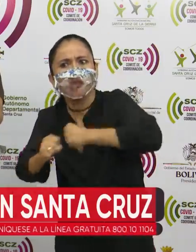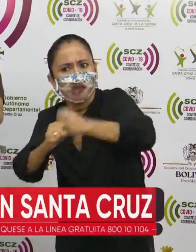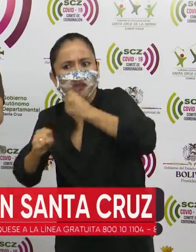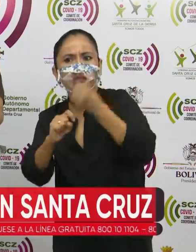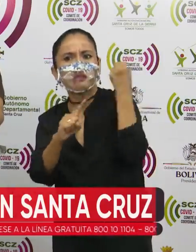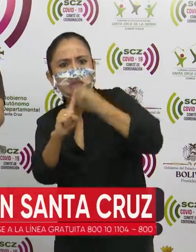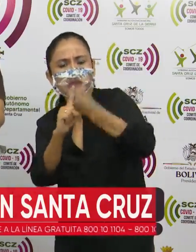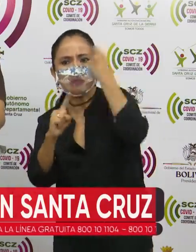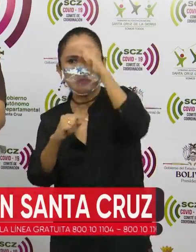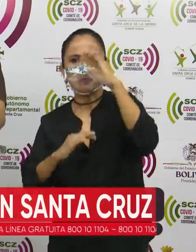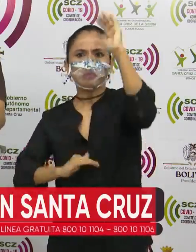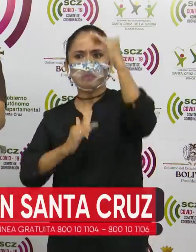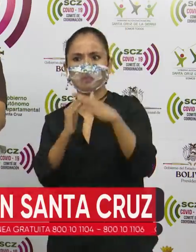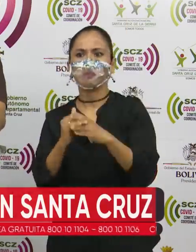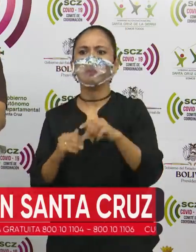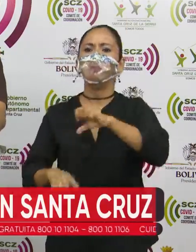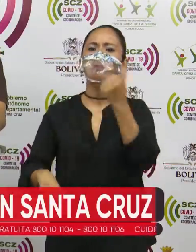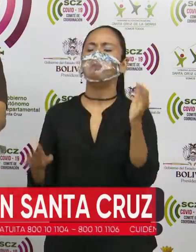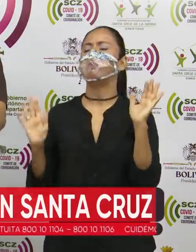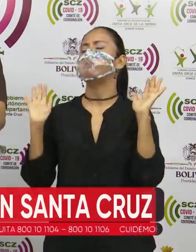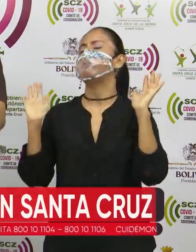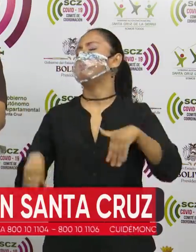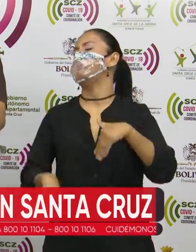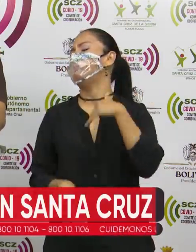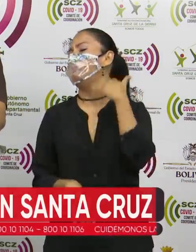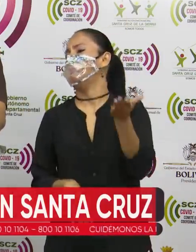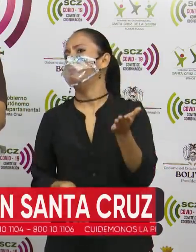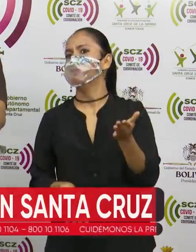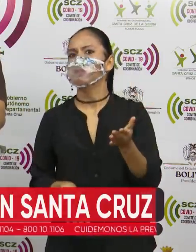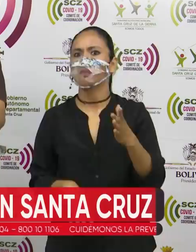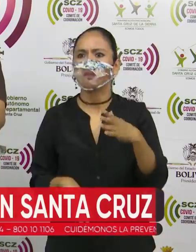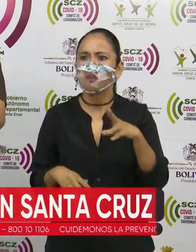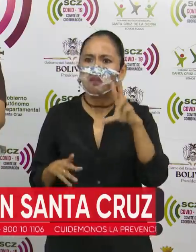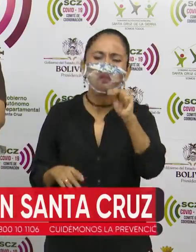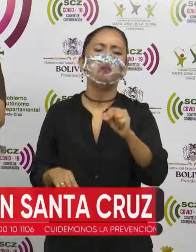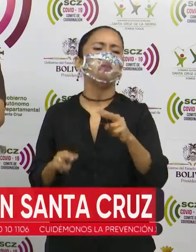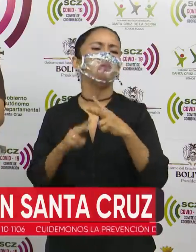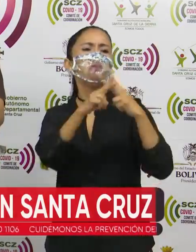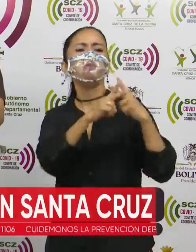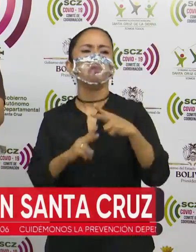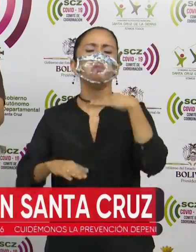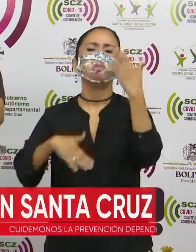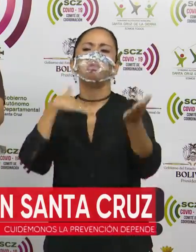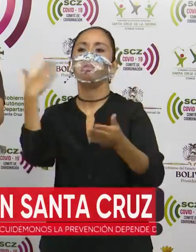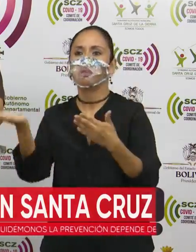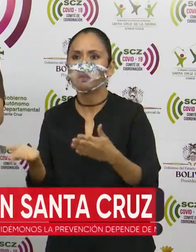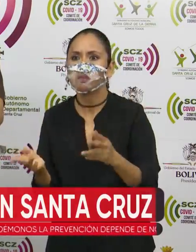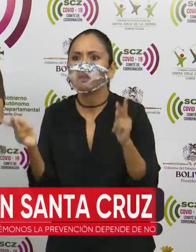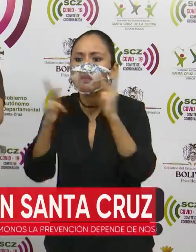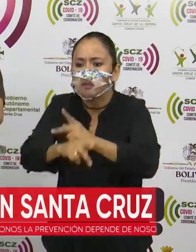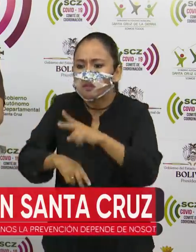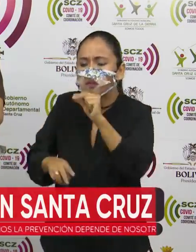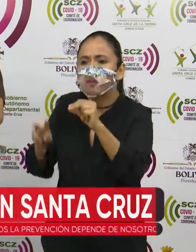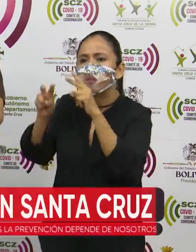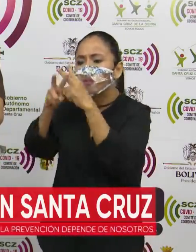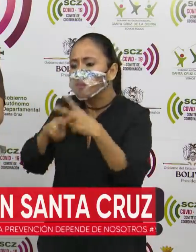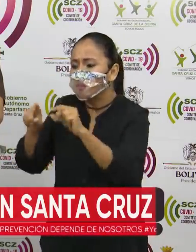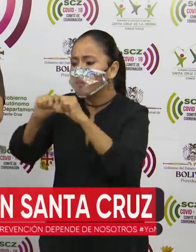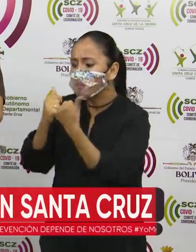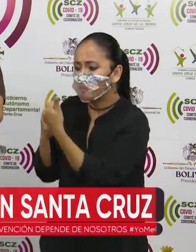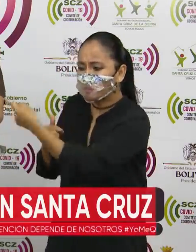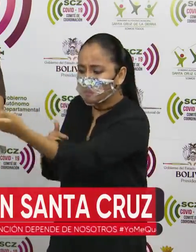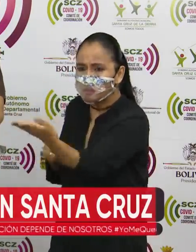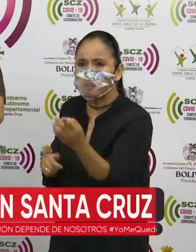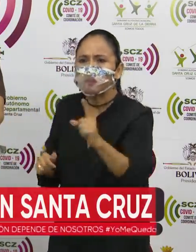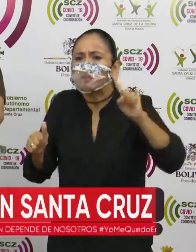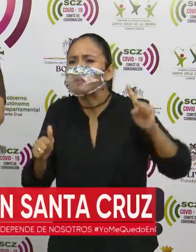otros simplemente se han relajado y han decidido no cuidarse y lo peor, no cuidar de los demás. Desde